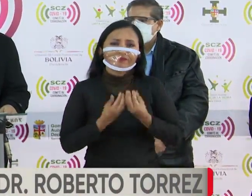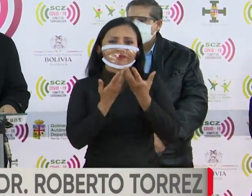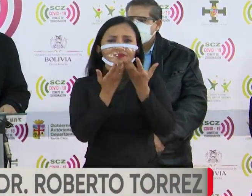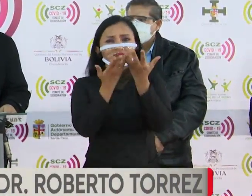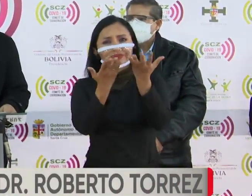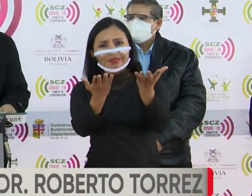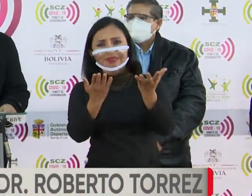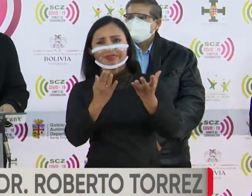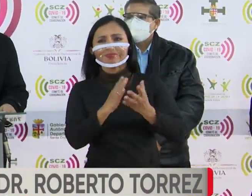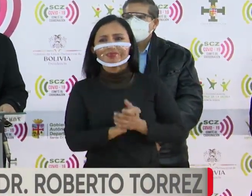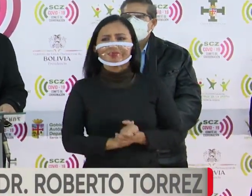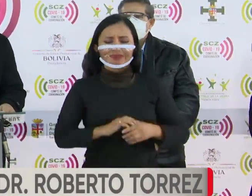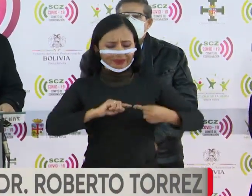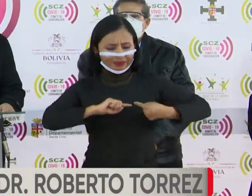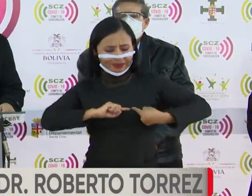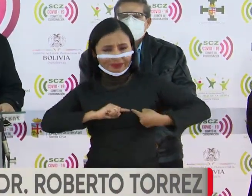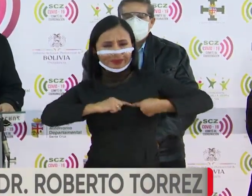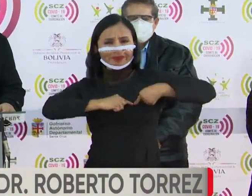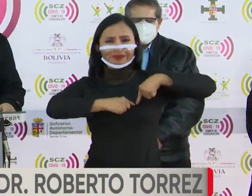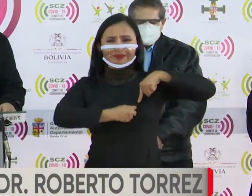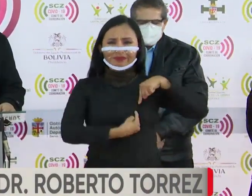un dolor.